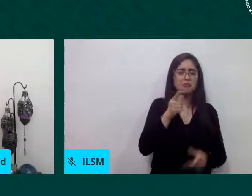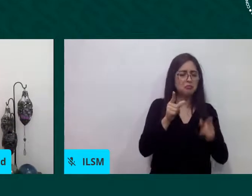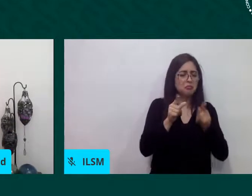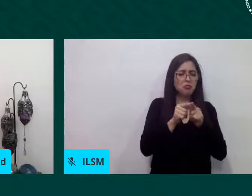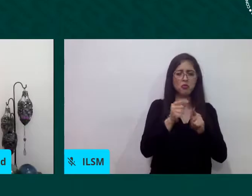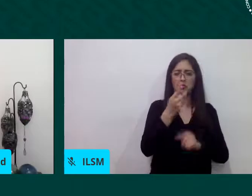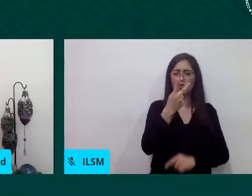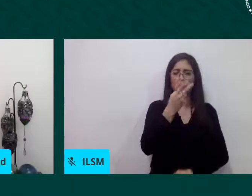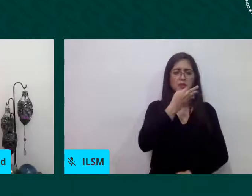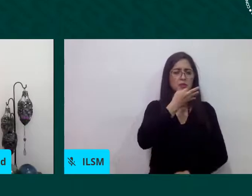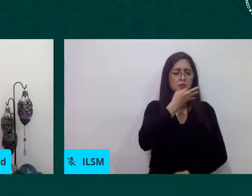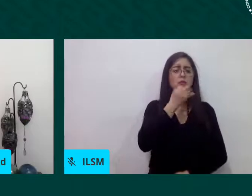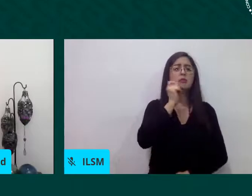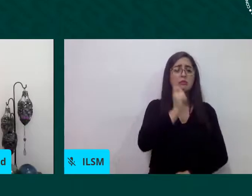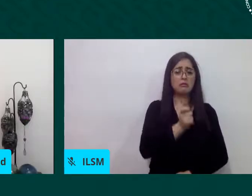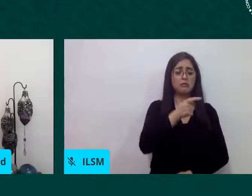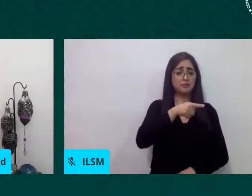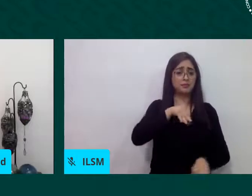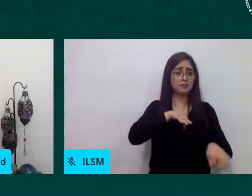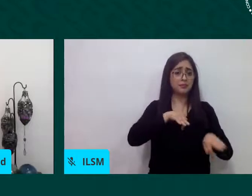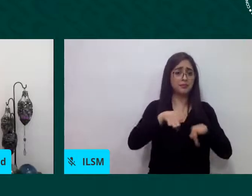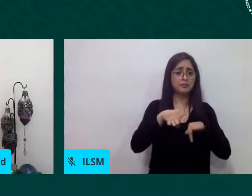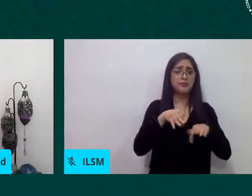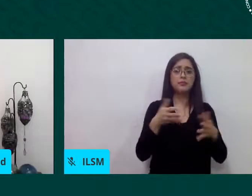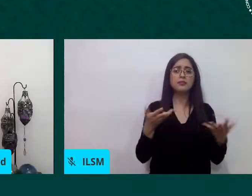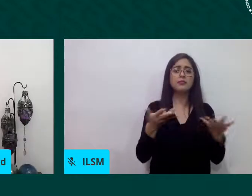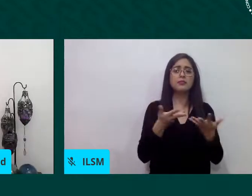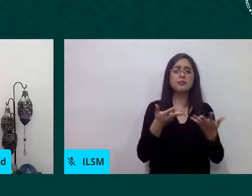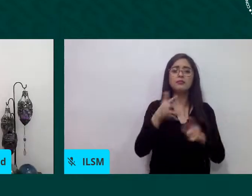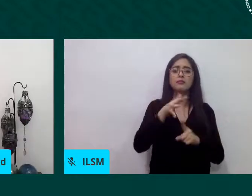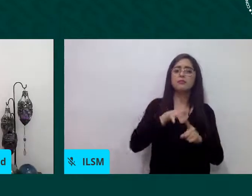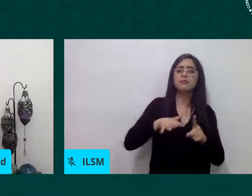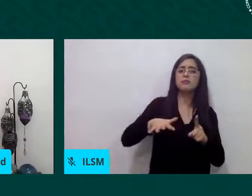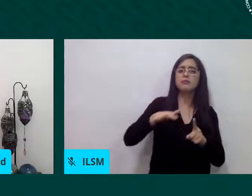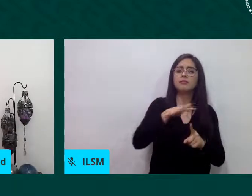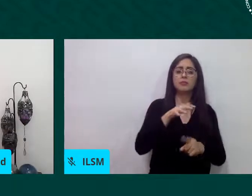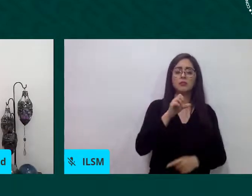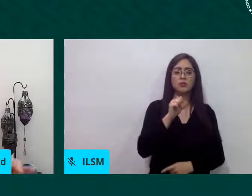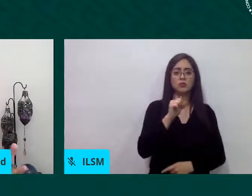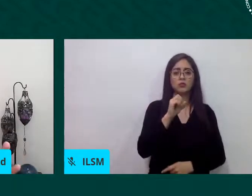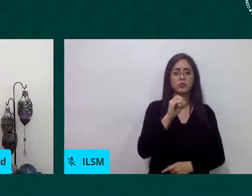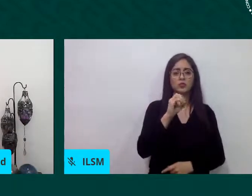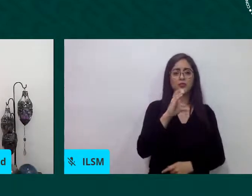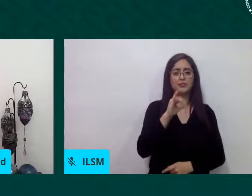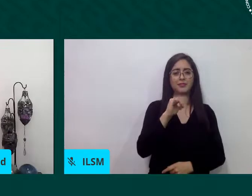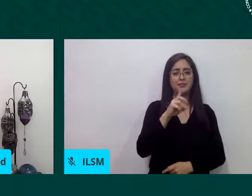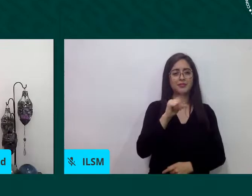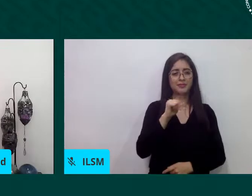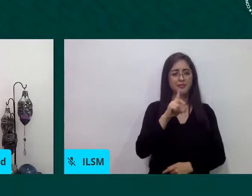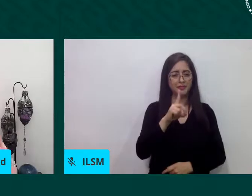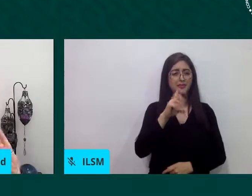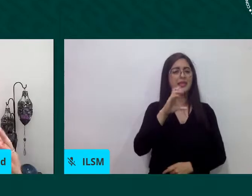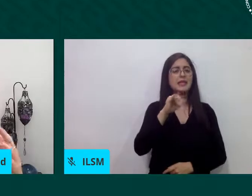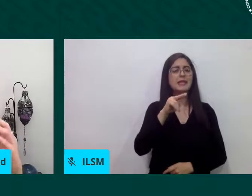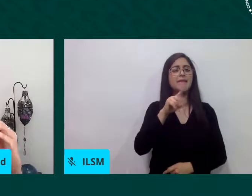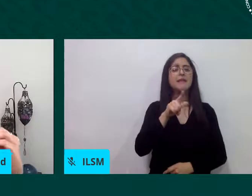realizando sociedad civil respecto de esta pandemia de salud y